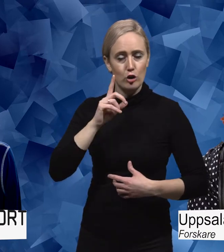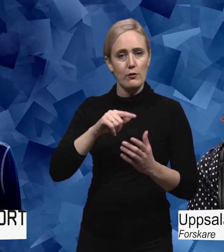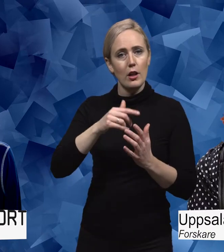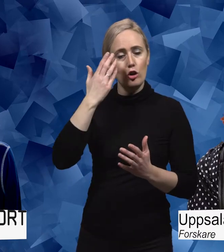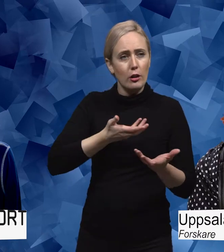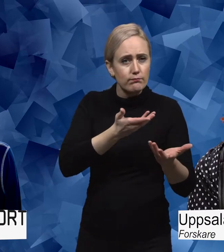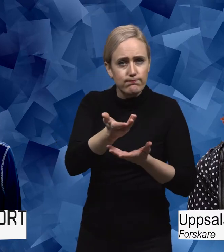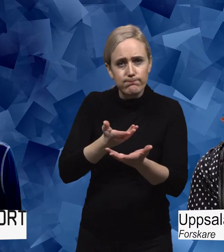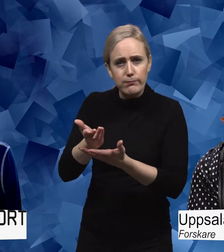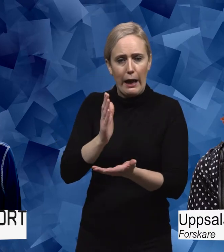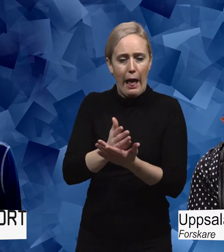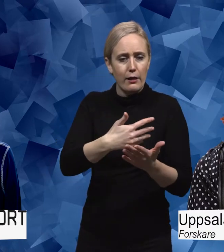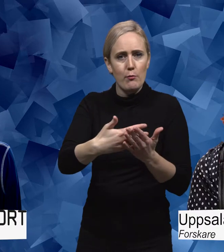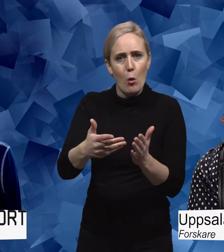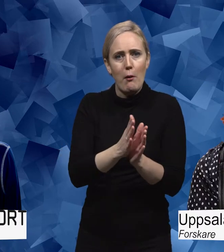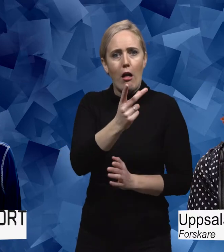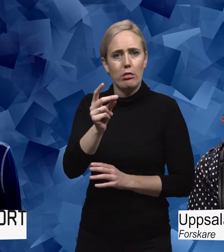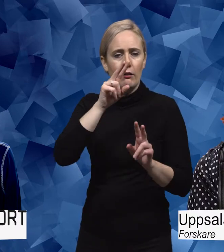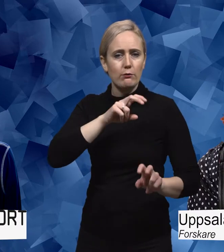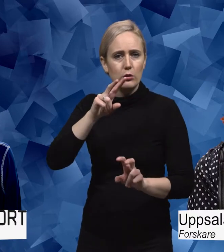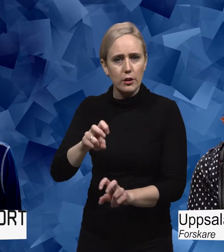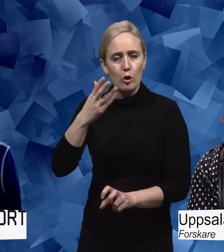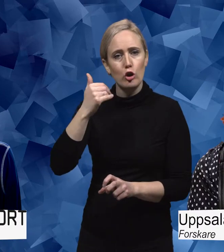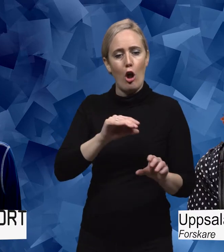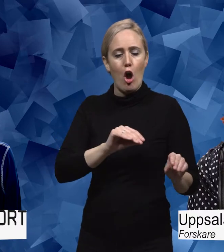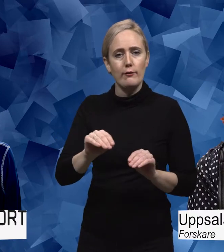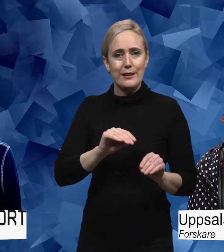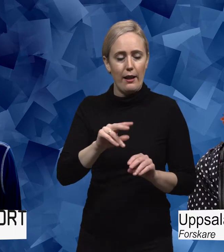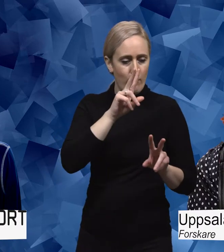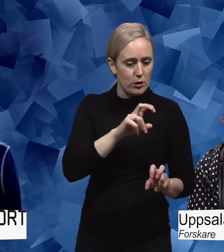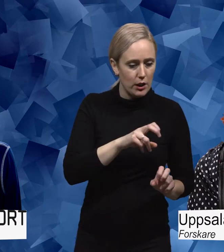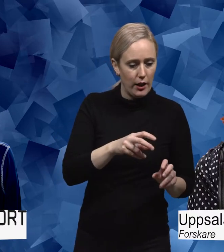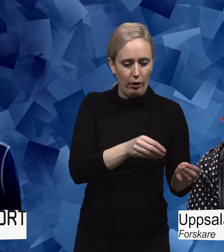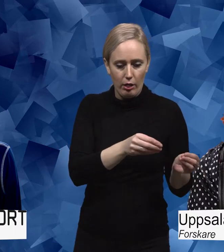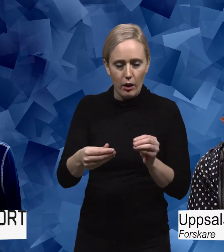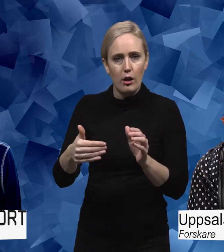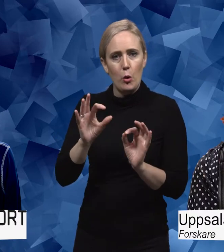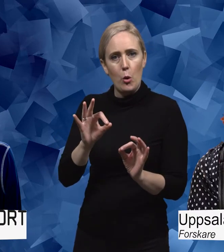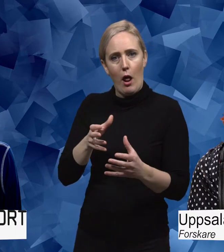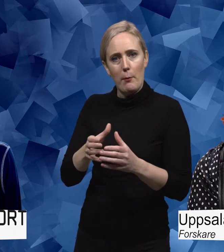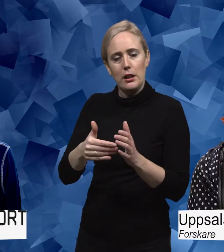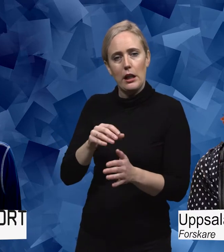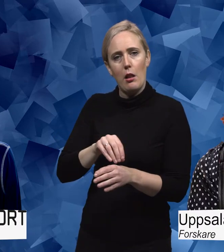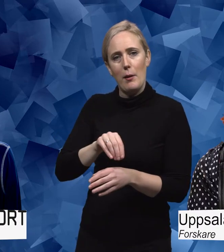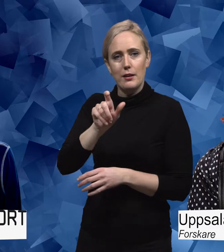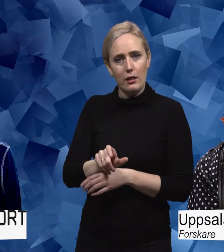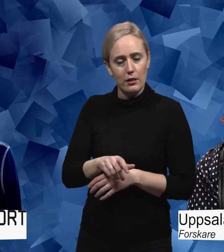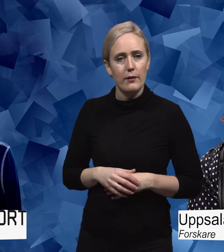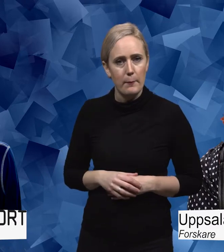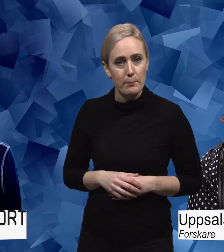forskarspråk. Och kunna översätta forskning till patienter. Och på den vägen är det kan man säga. Nu håller jag på att avsluta